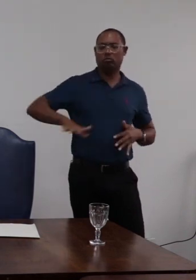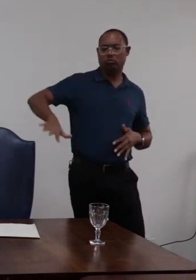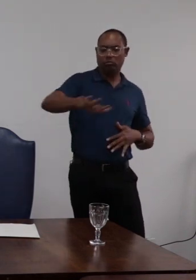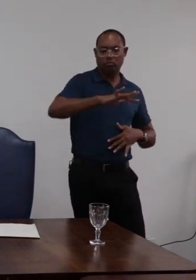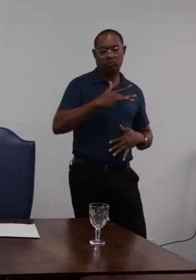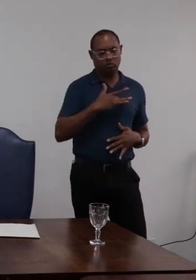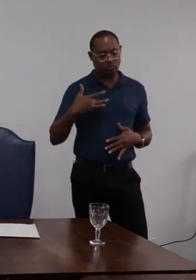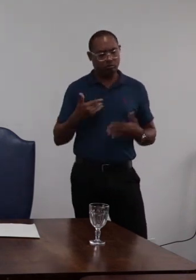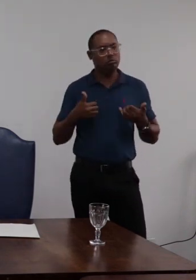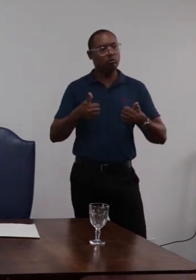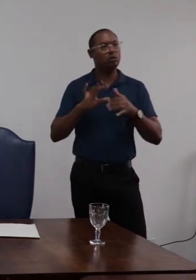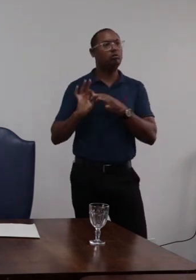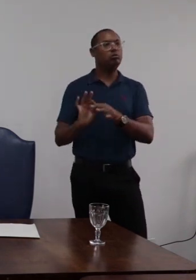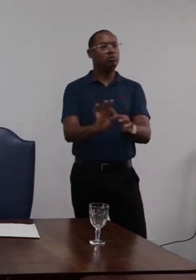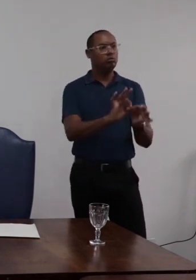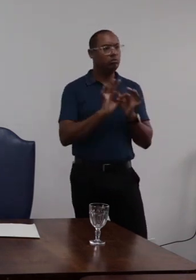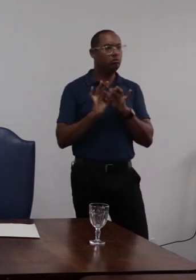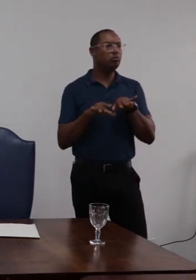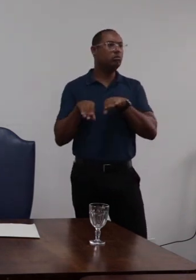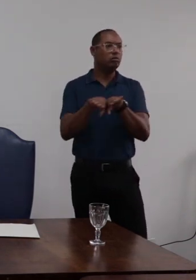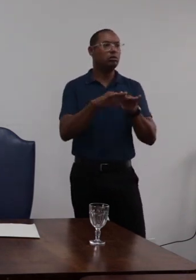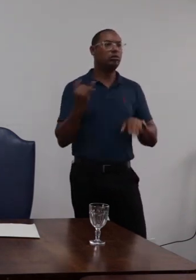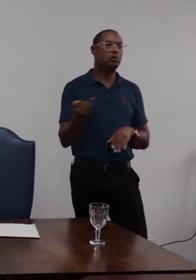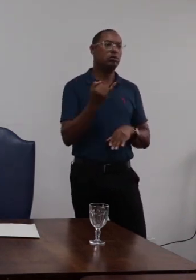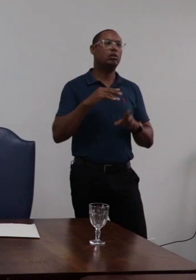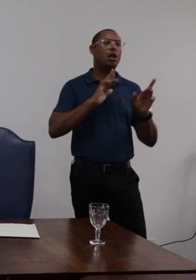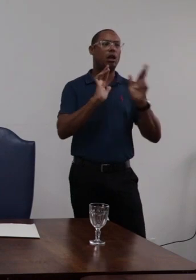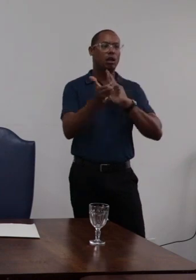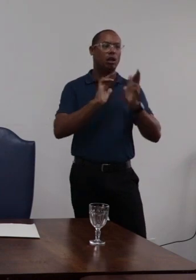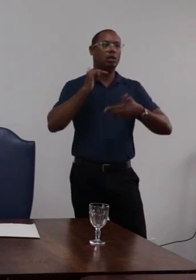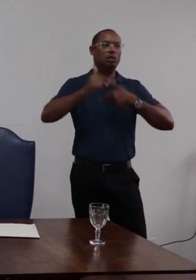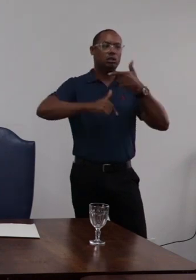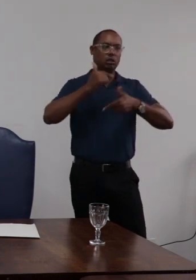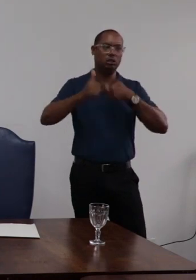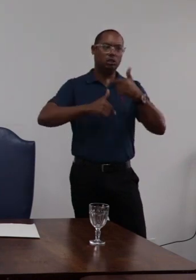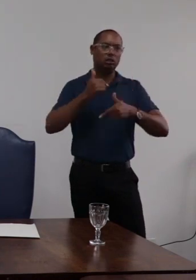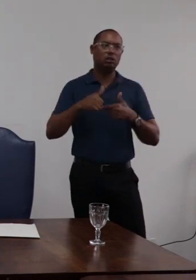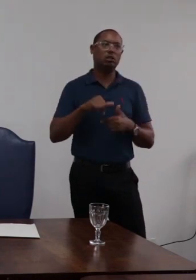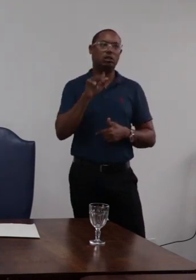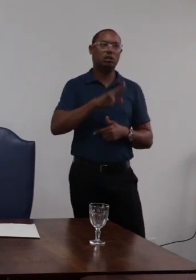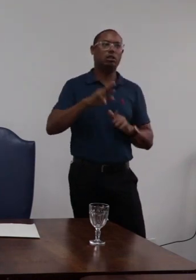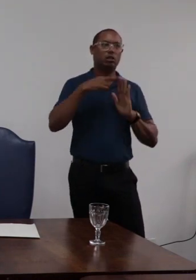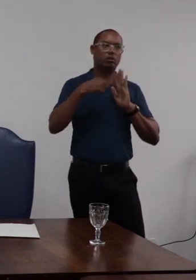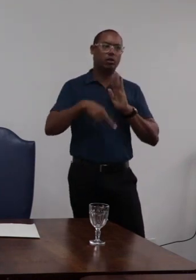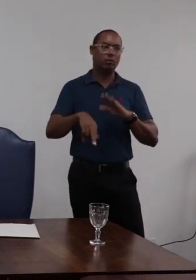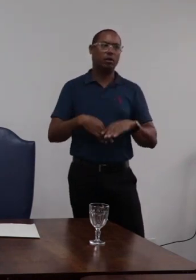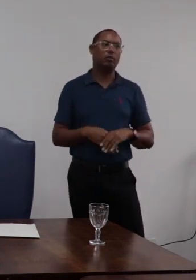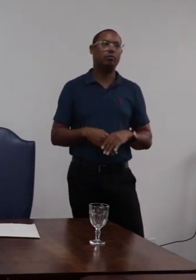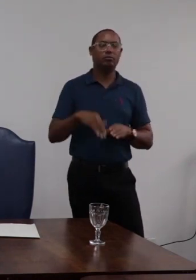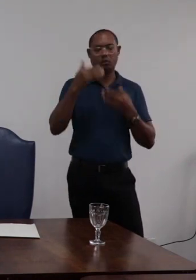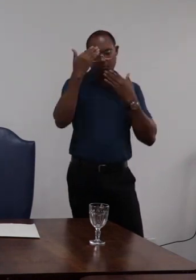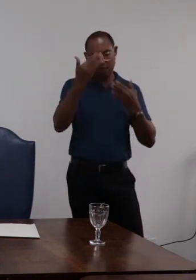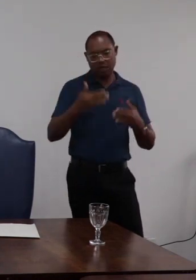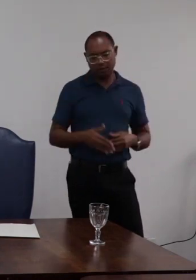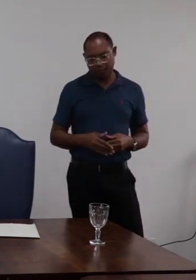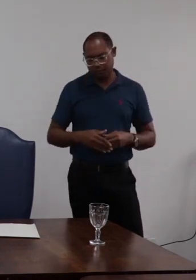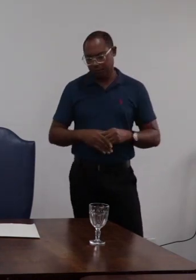trabalhos sadios e harmoniosos o que é essencial para as nossas relações de trabalho na UFRB obrigado